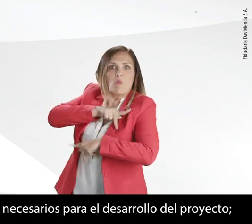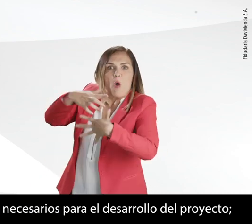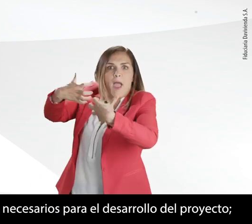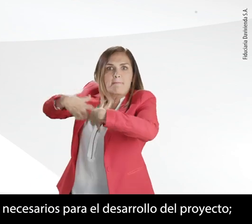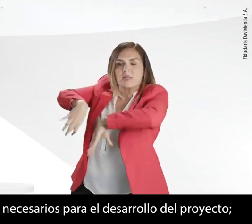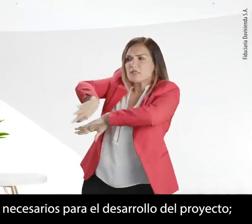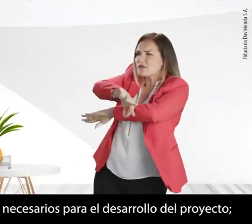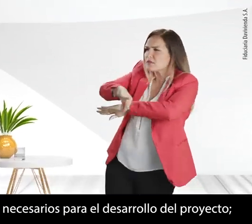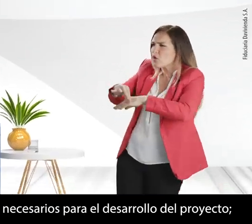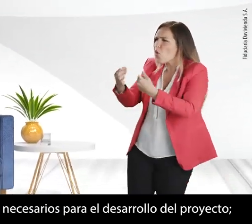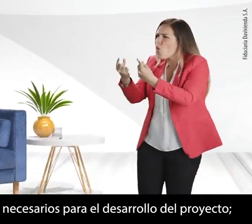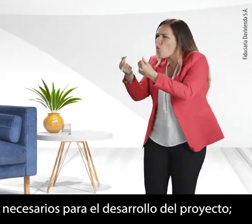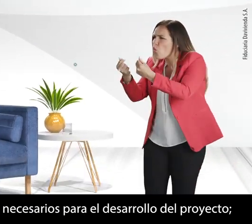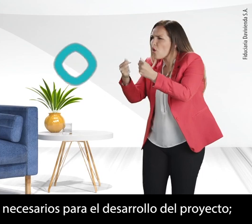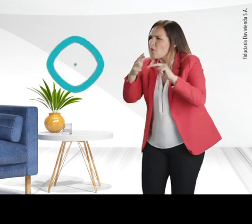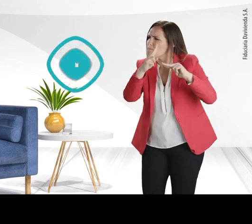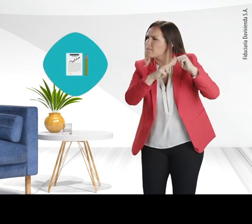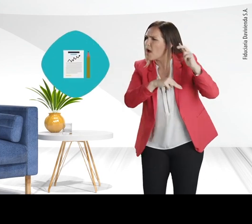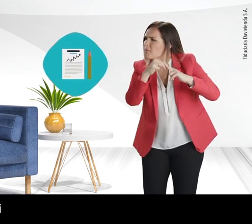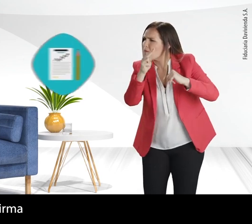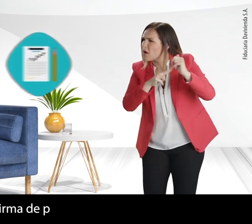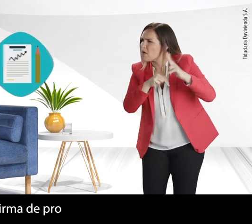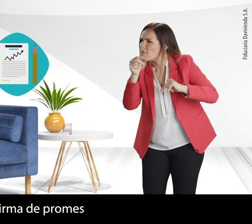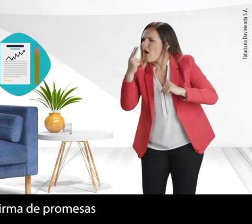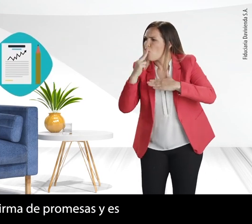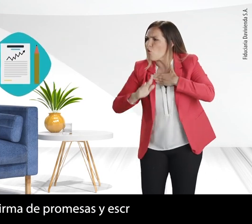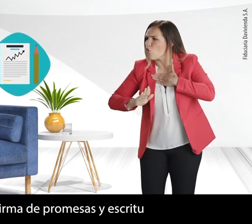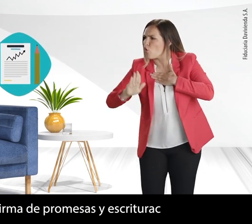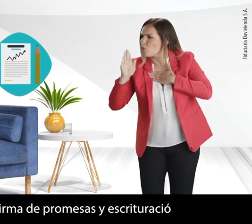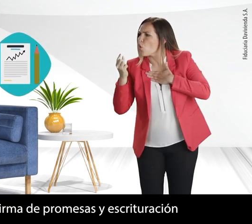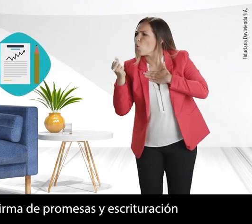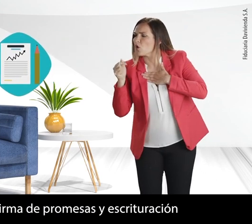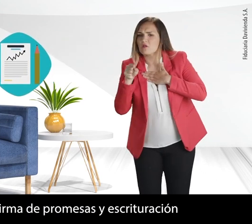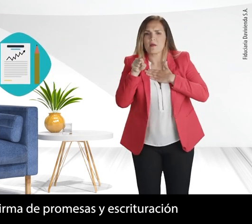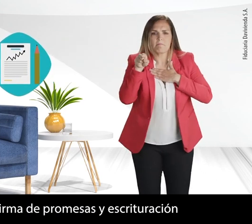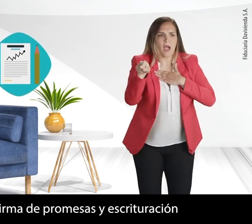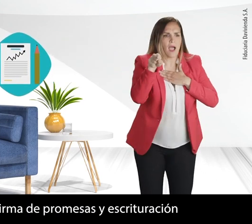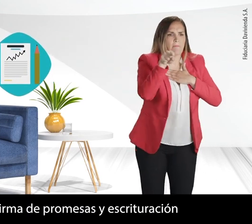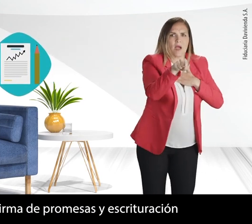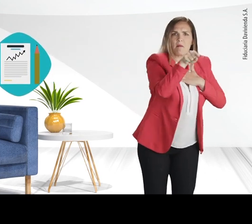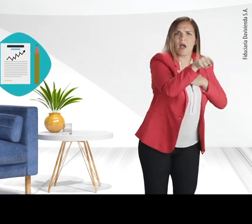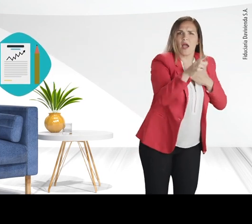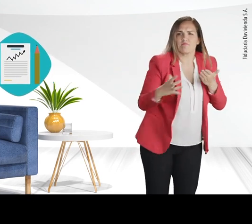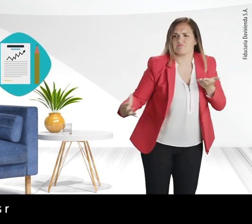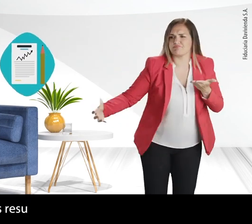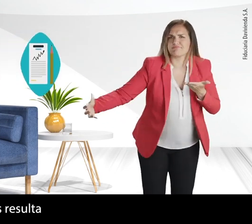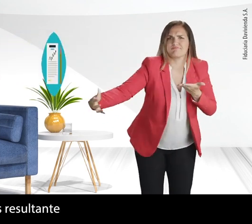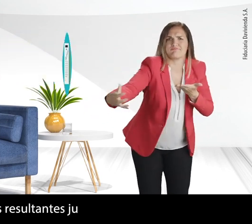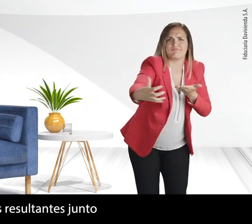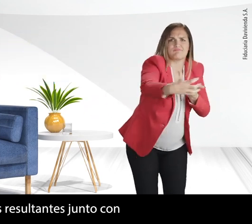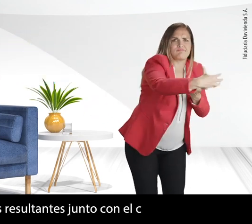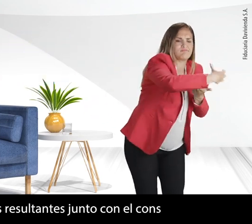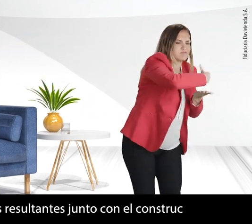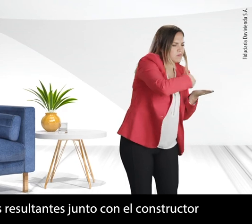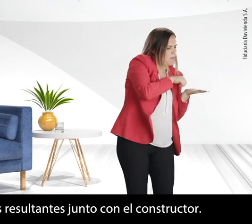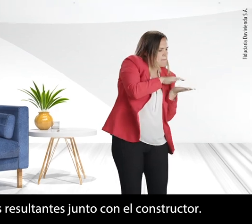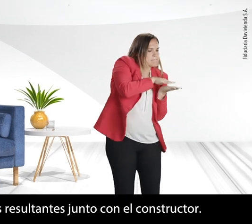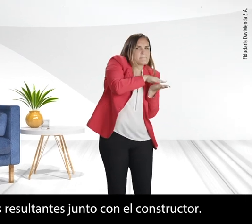el desarrollo del proyecto. Incluye la firma de promesas y escrituración de las unidades resultantes junto